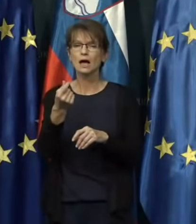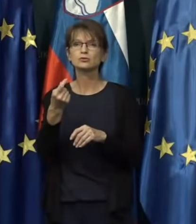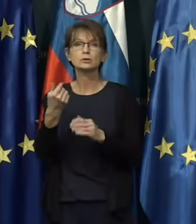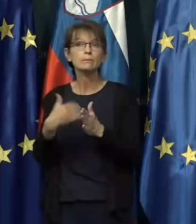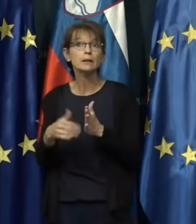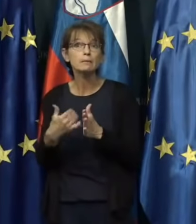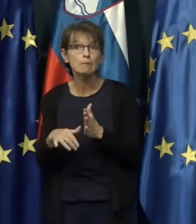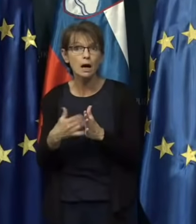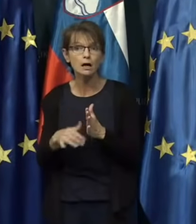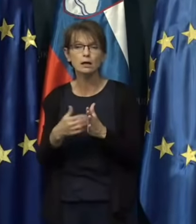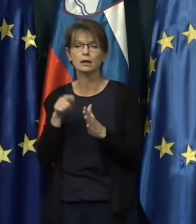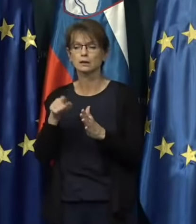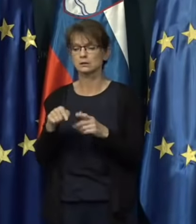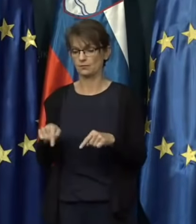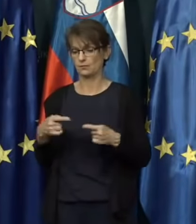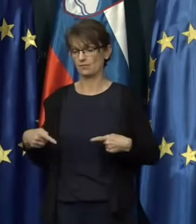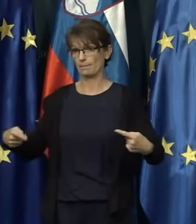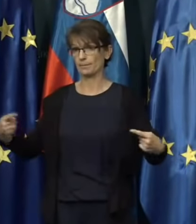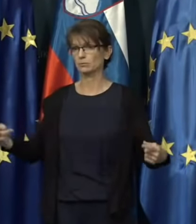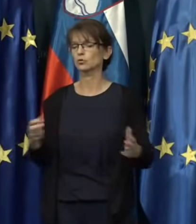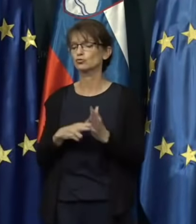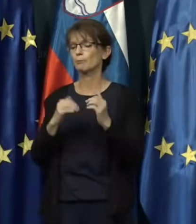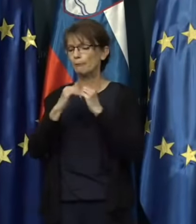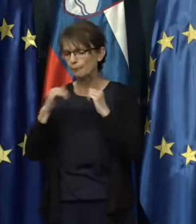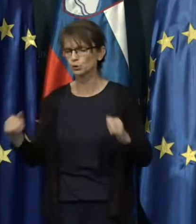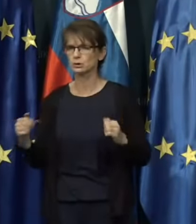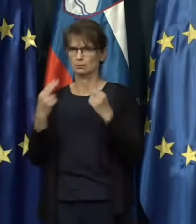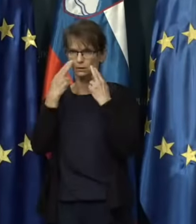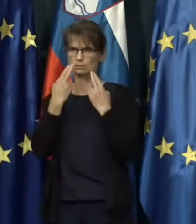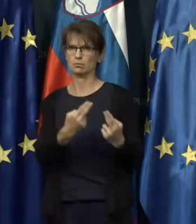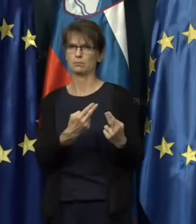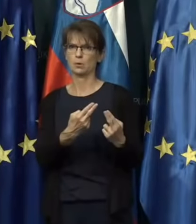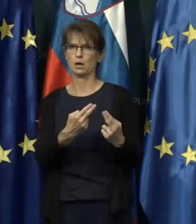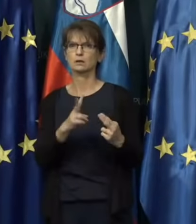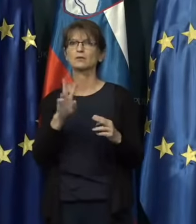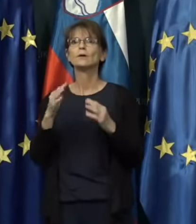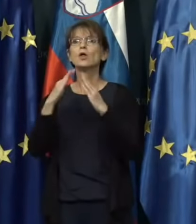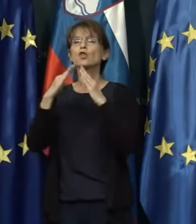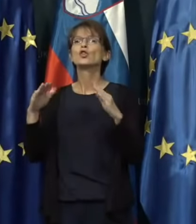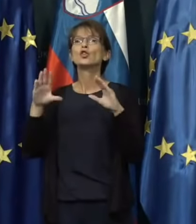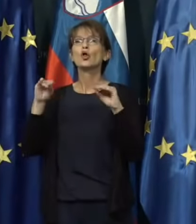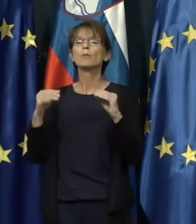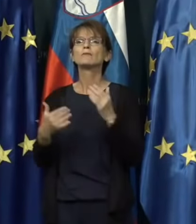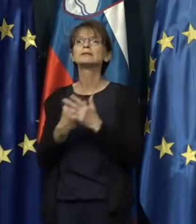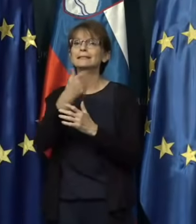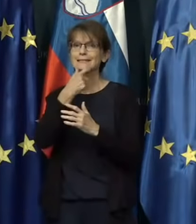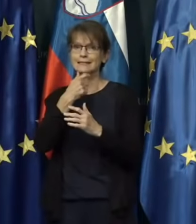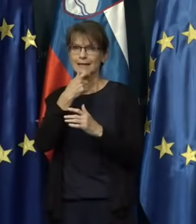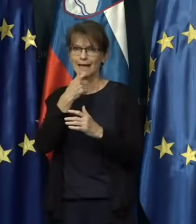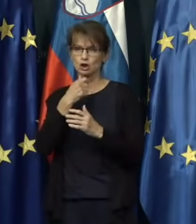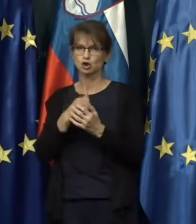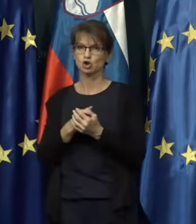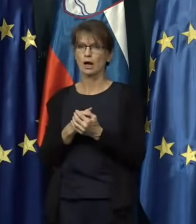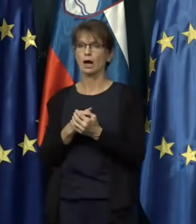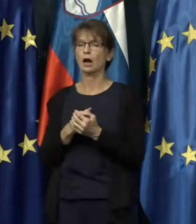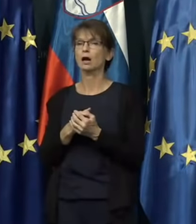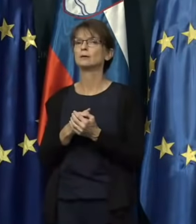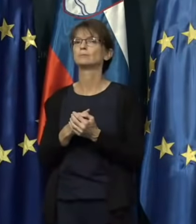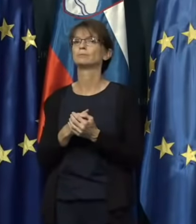koronaepidemiji posebej pokazal v domovi za starejše, kar ste